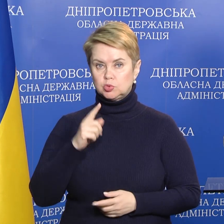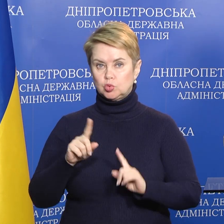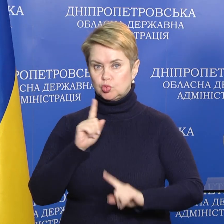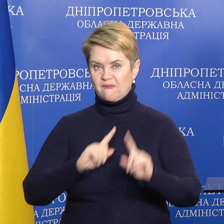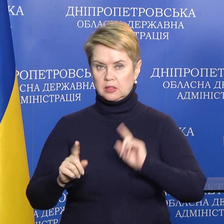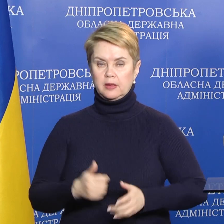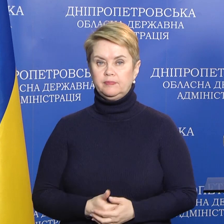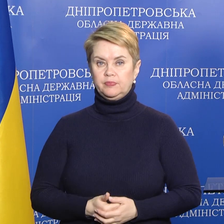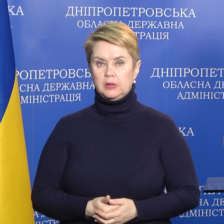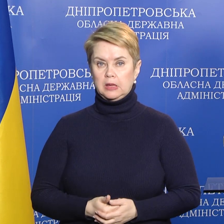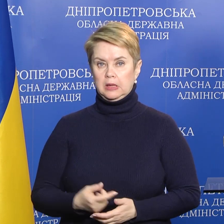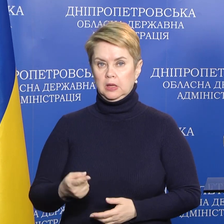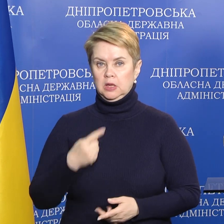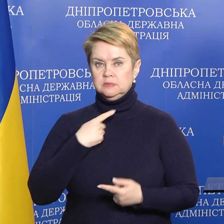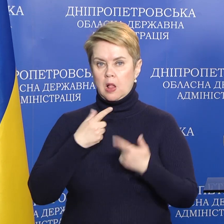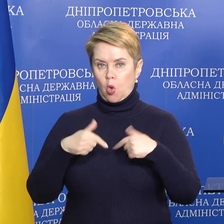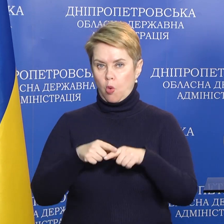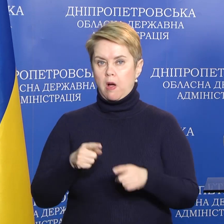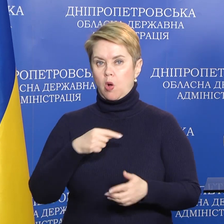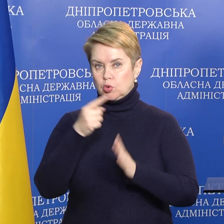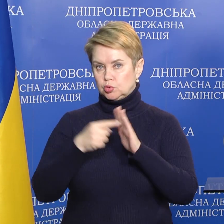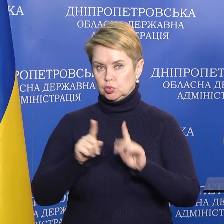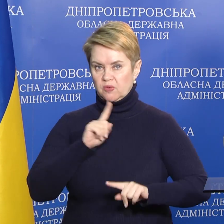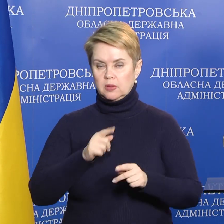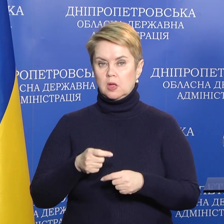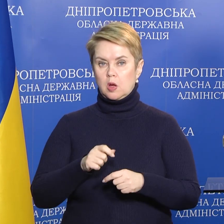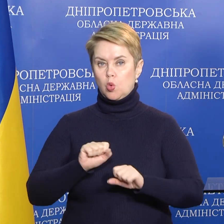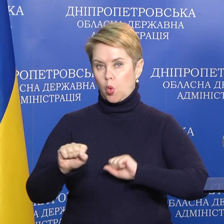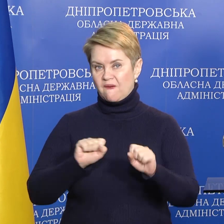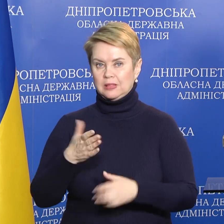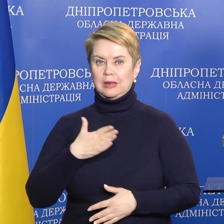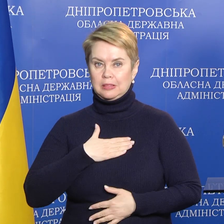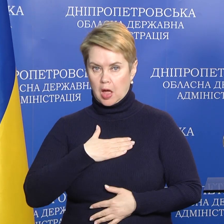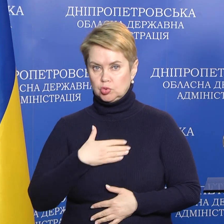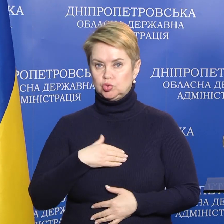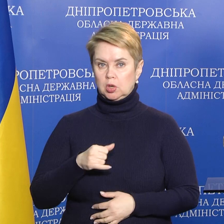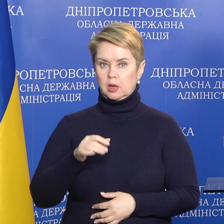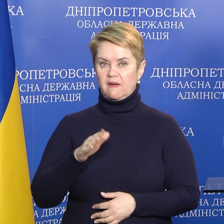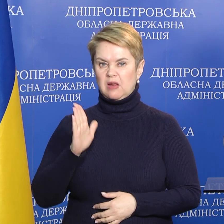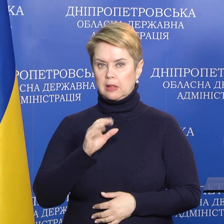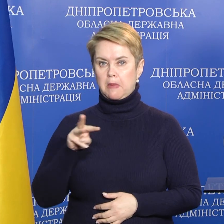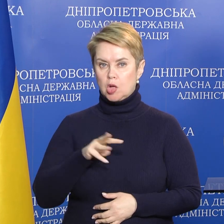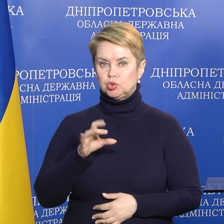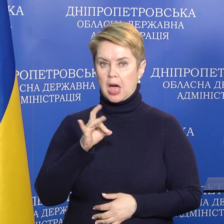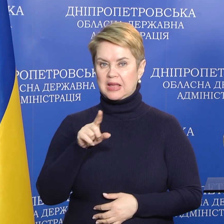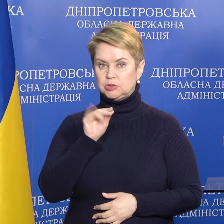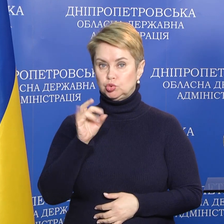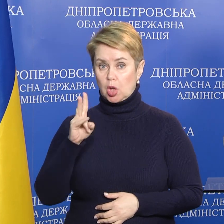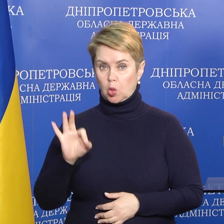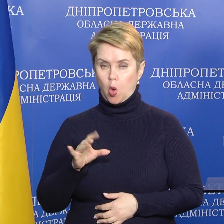совета, исполкома городского совета, руководителей наших, я имею в виду Валентин Михайловича Резниченко,